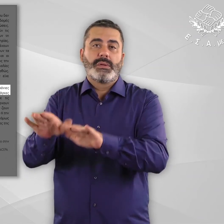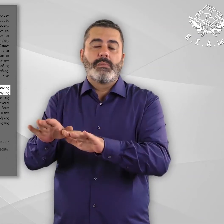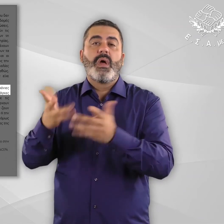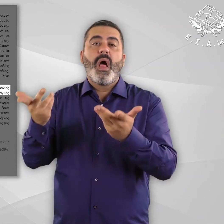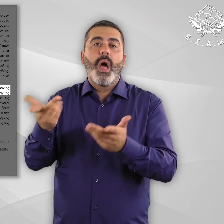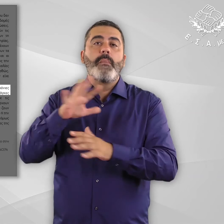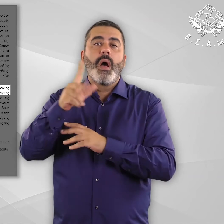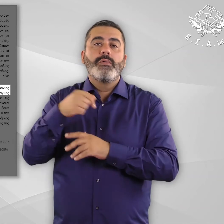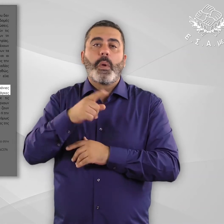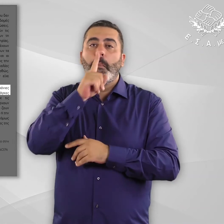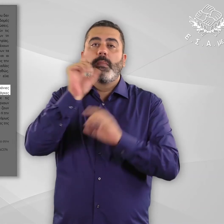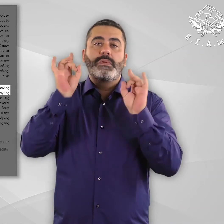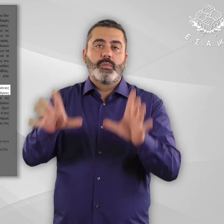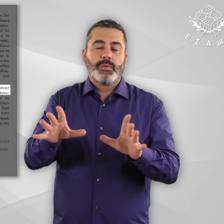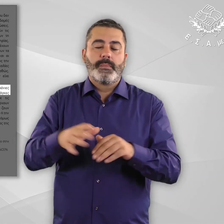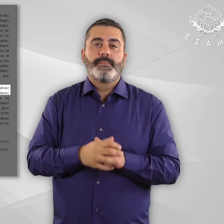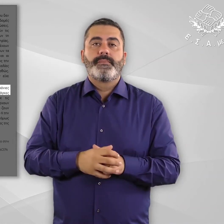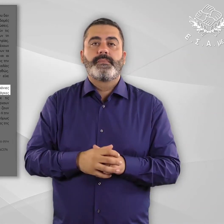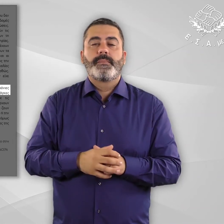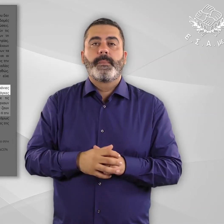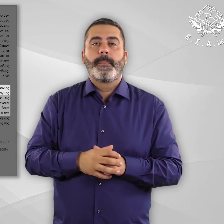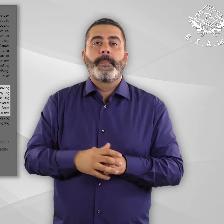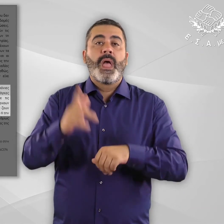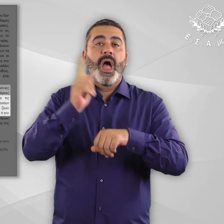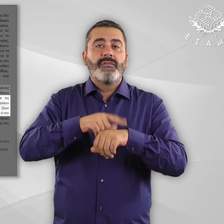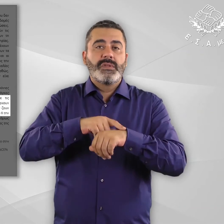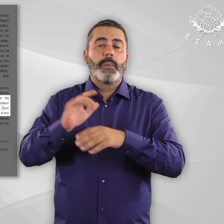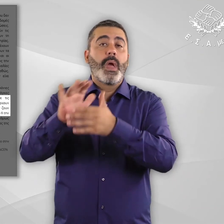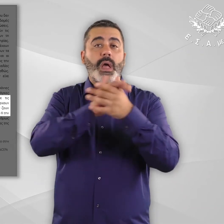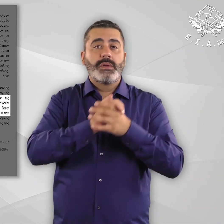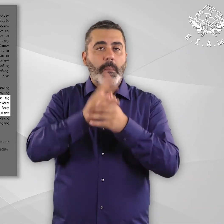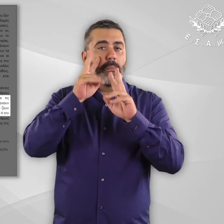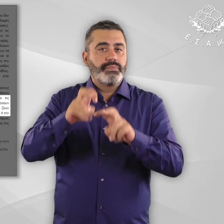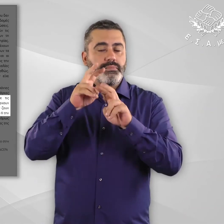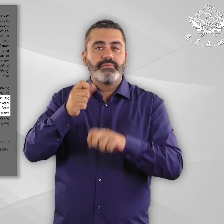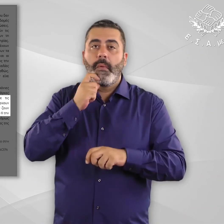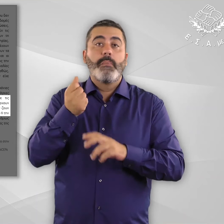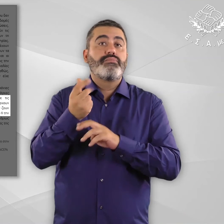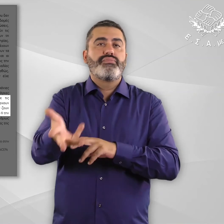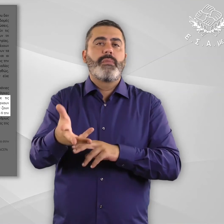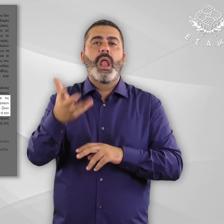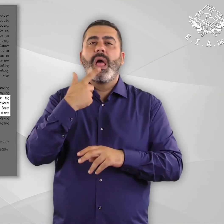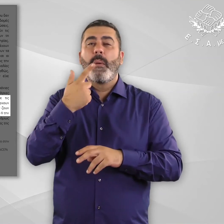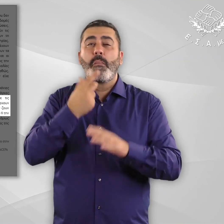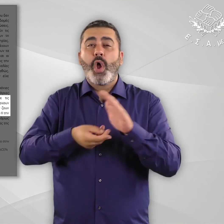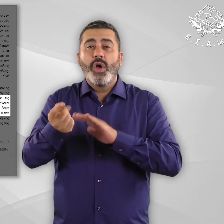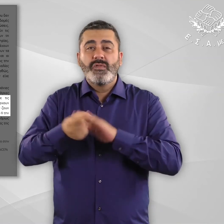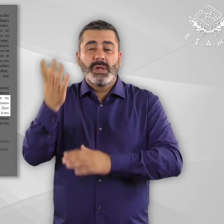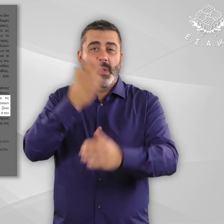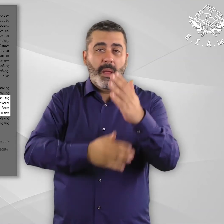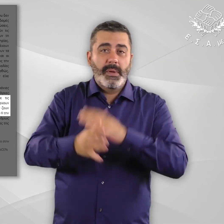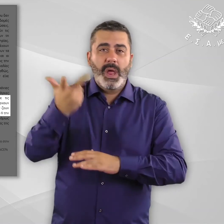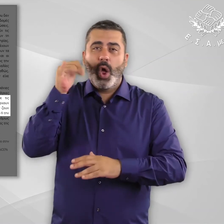εξειδικευμένες ανάγκες φροντίδας οι οποίες δεν ικανοποιούνται. Σύμφωνα με τις πληροφορίες που έχει στη διάθεση της ΕΣΑΜΕΑ,